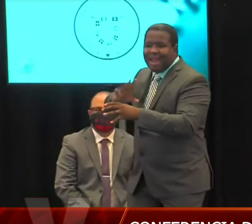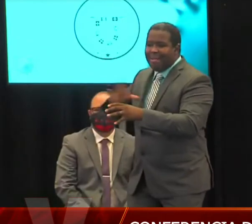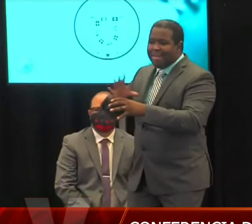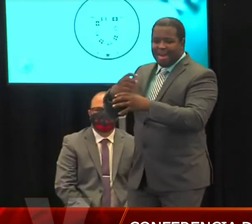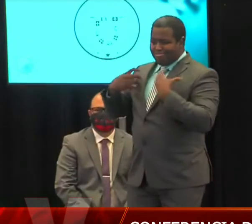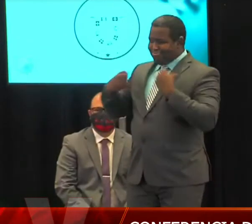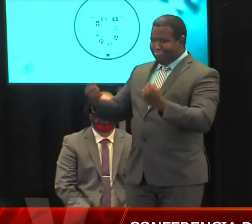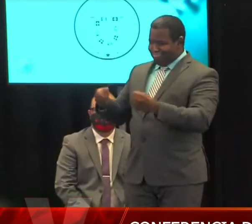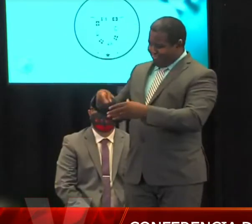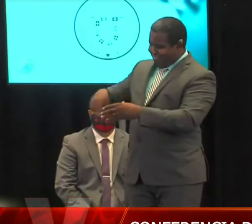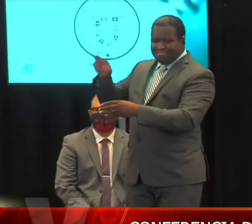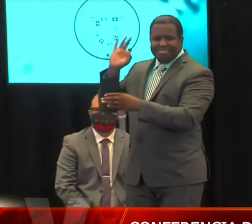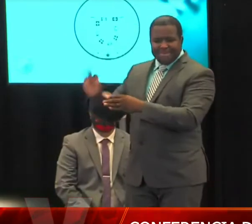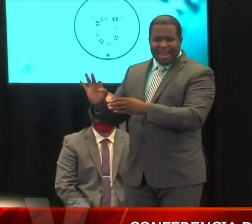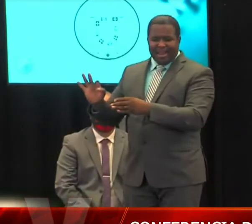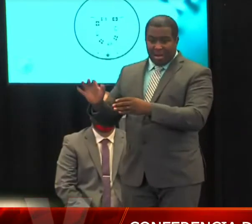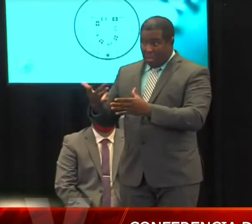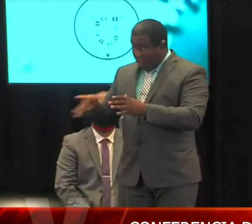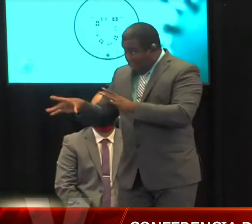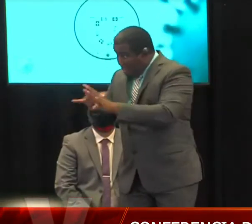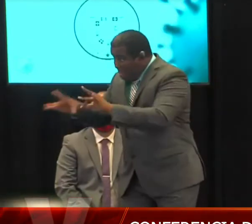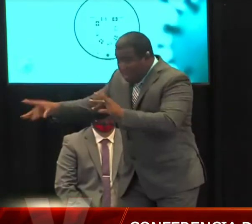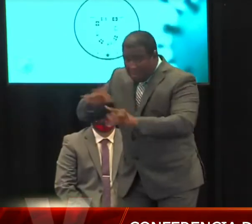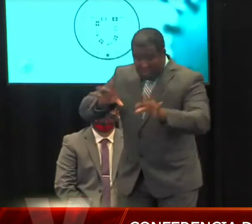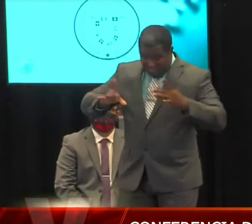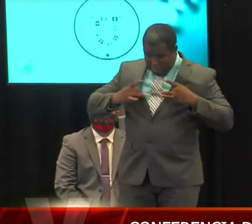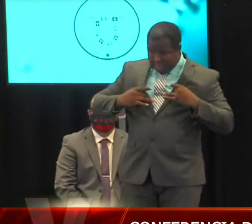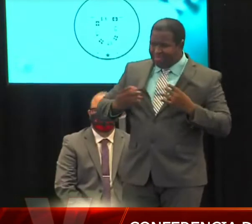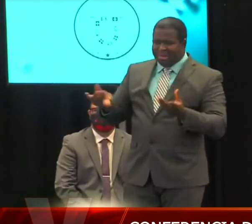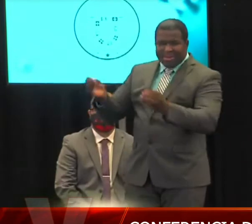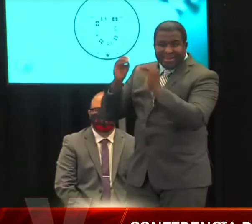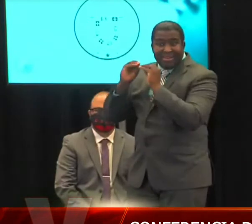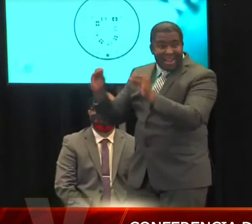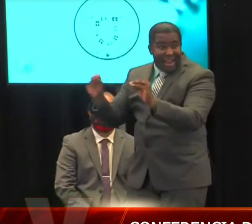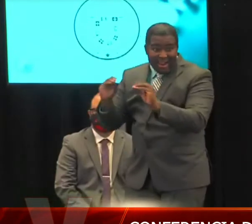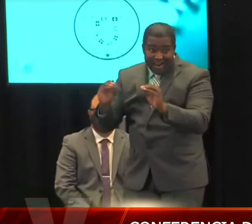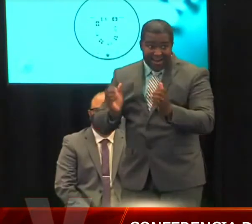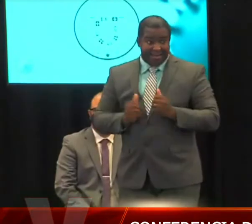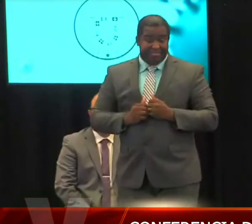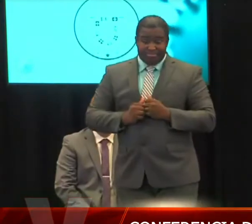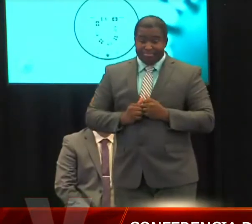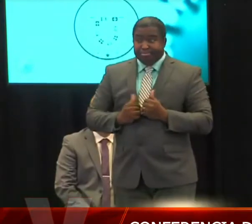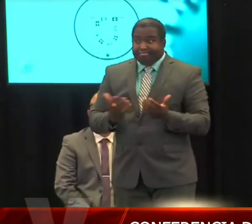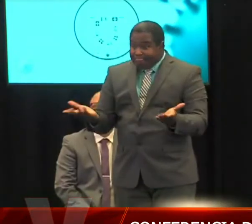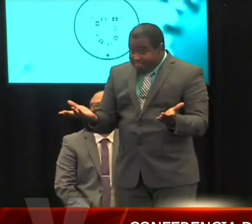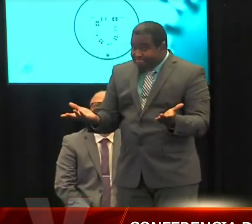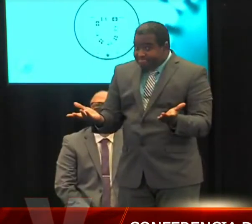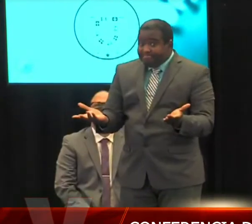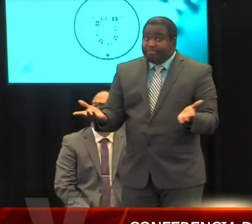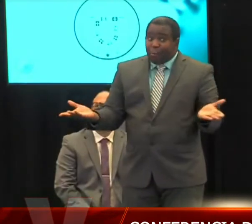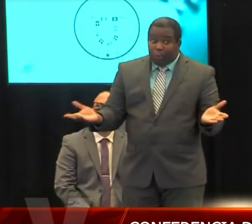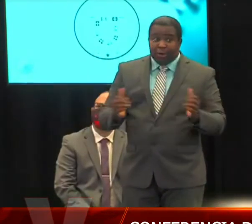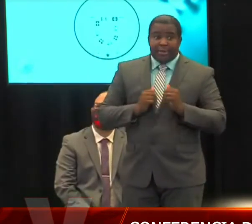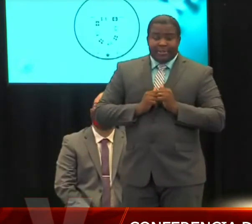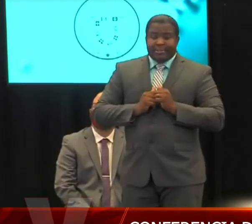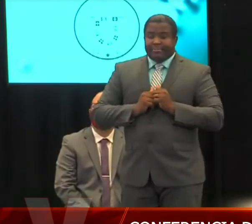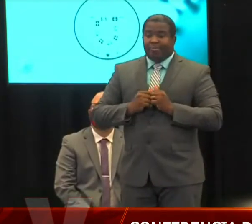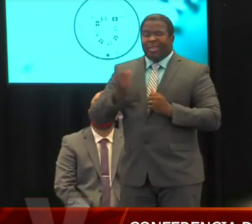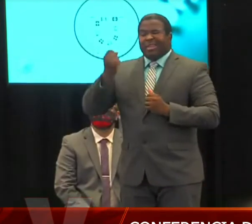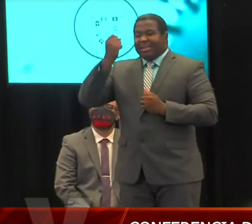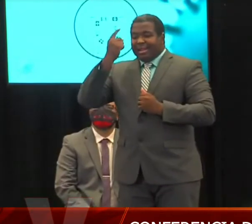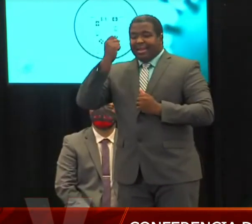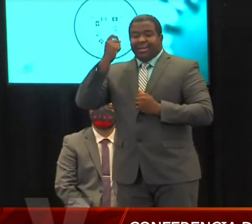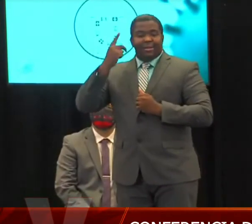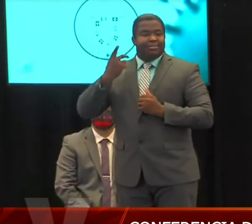ciudadano, y el Departamento de Salud ha sido siempre fiscalizador. Probablemente no se proyectó de la misma manera, pero siempre fue